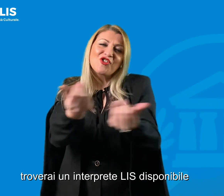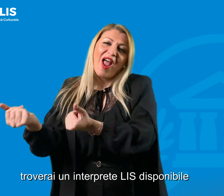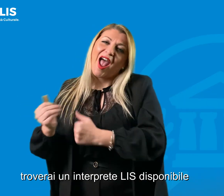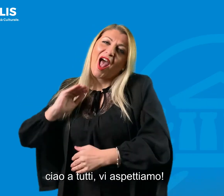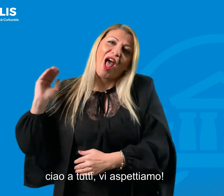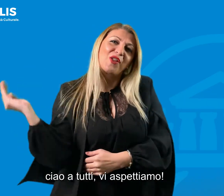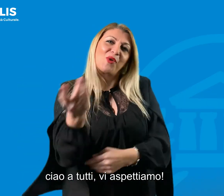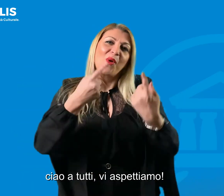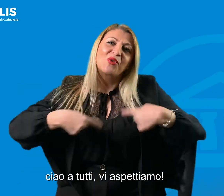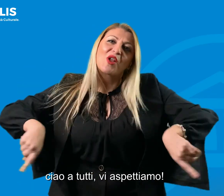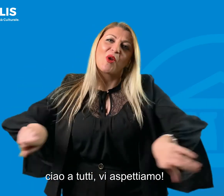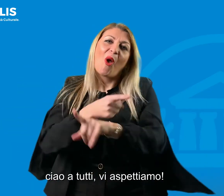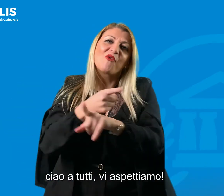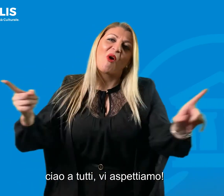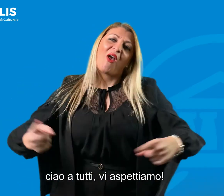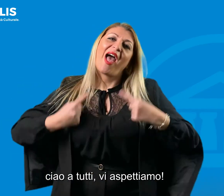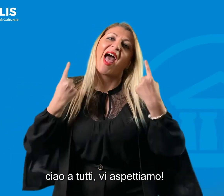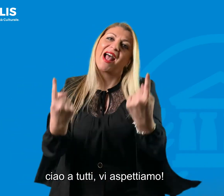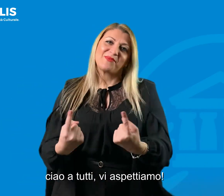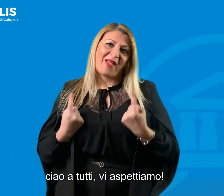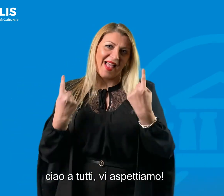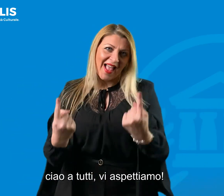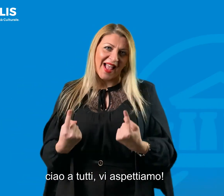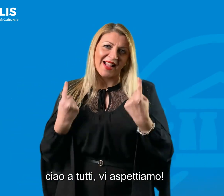Ciao a tutti! Vi aspettiamo!